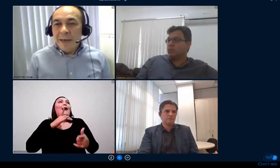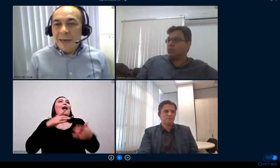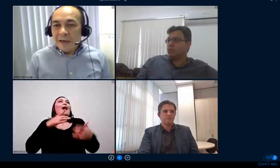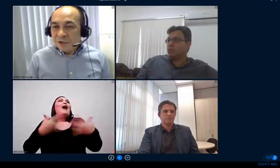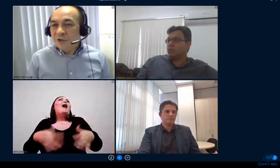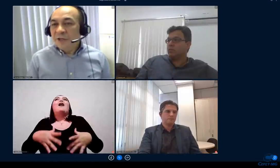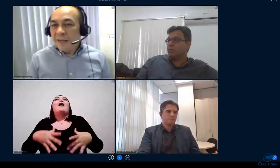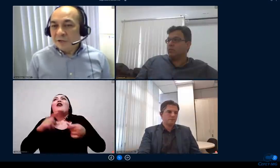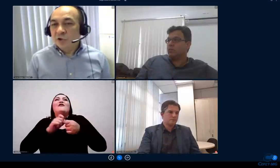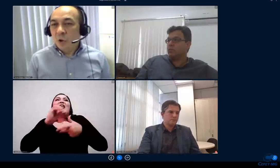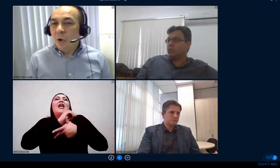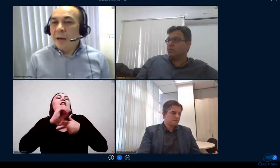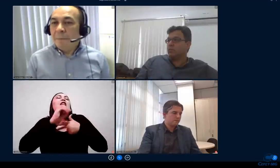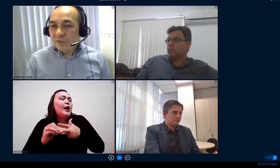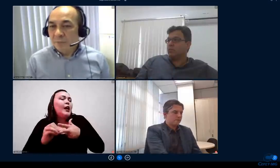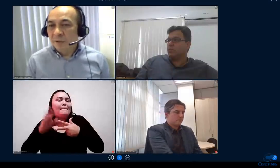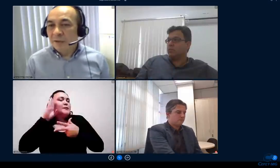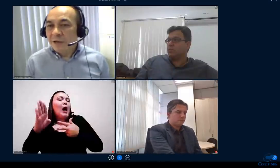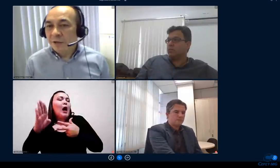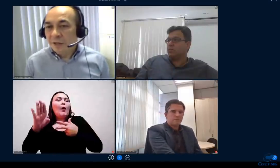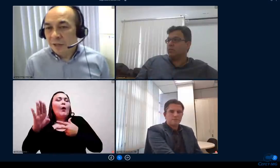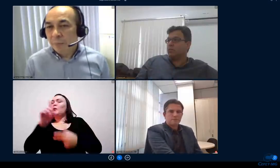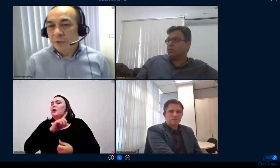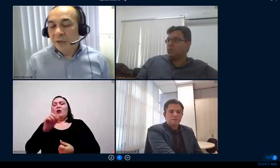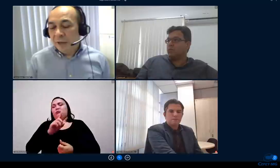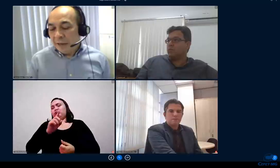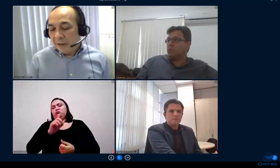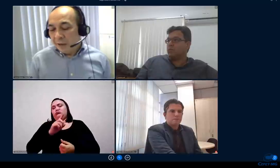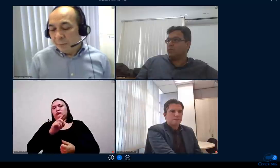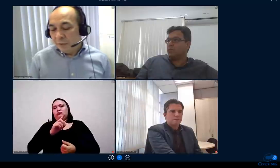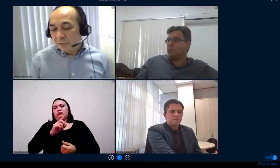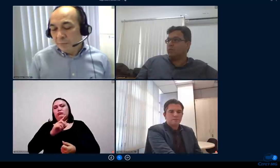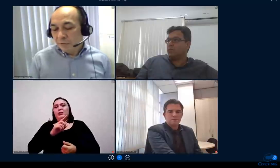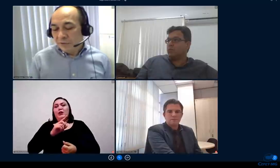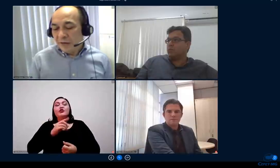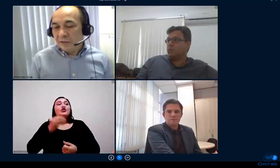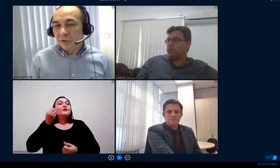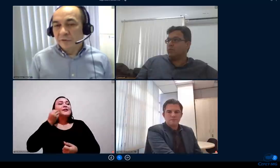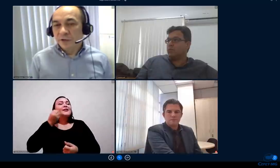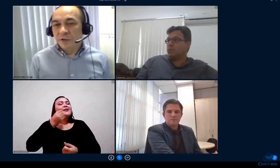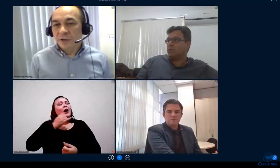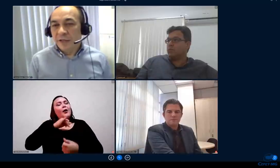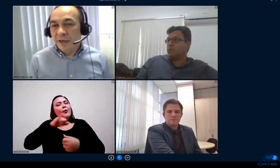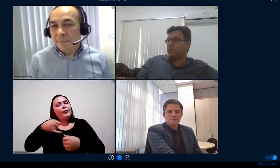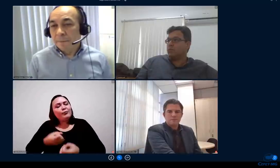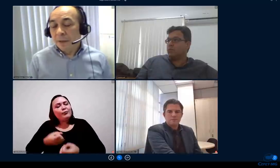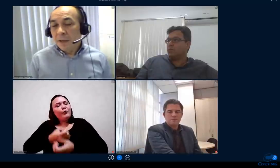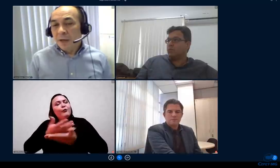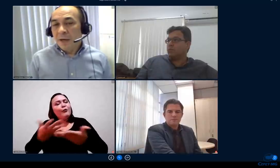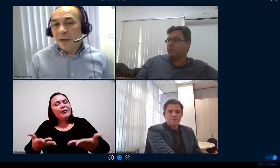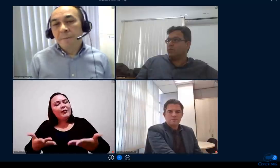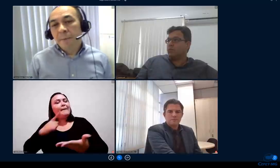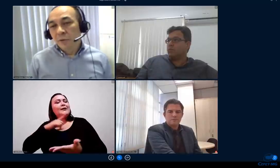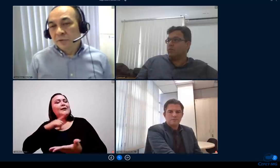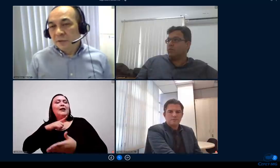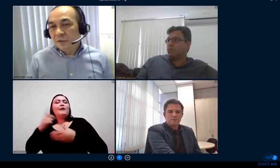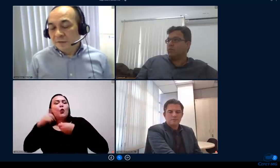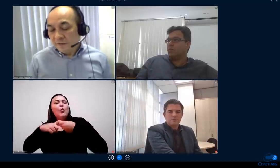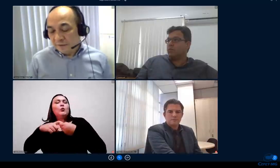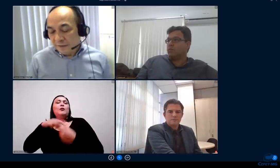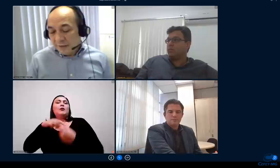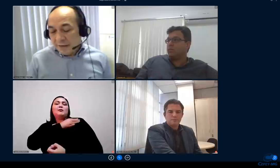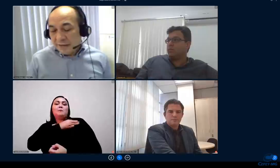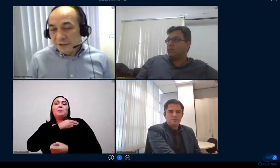é a gente gerar só a possibilidade de porque pelos relatórios que a gente tem e pelos